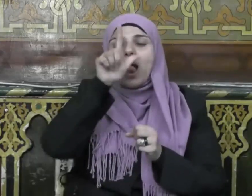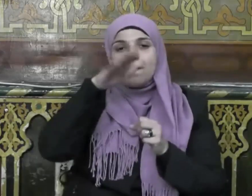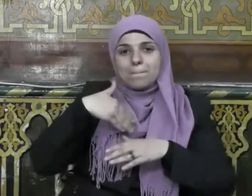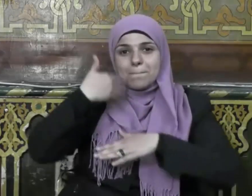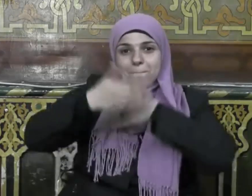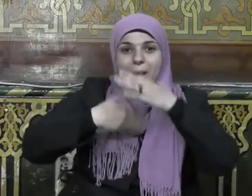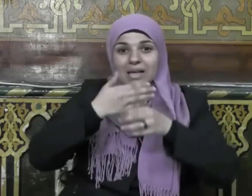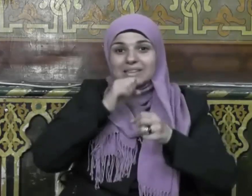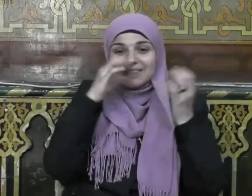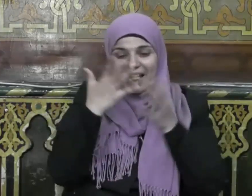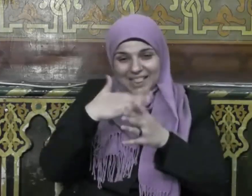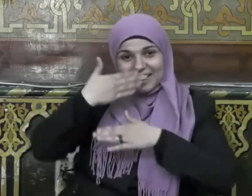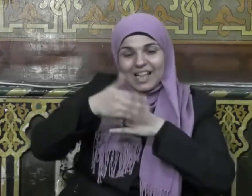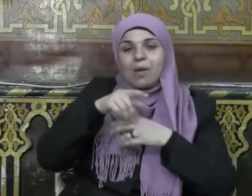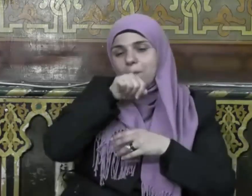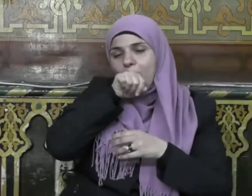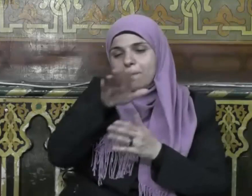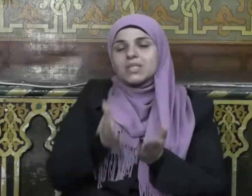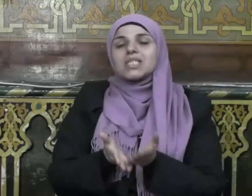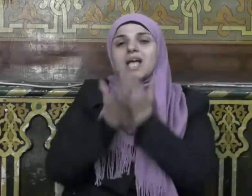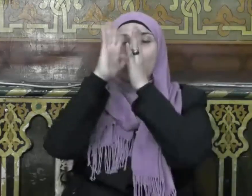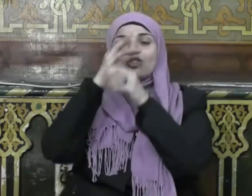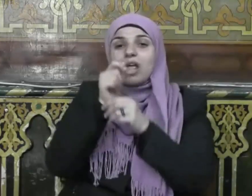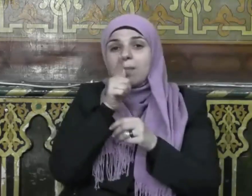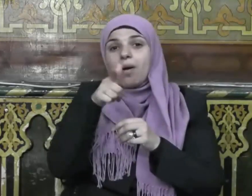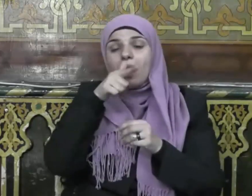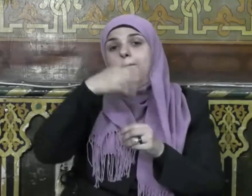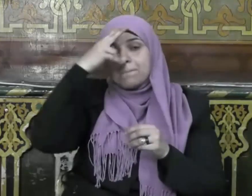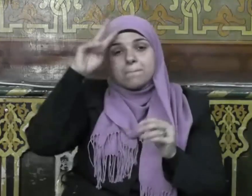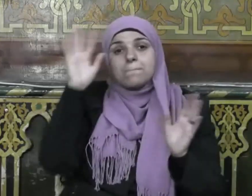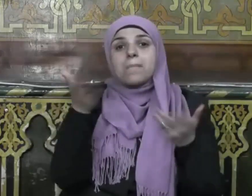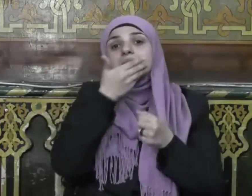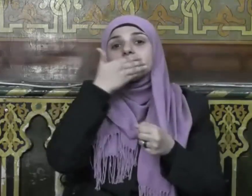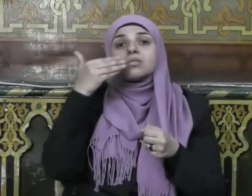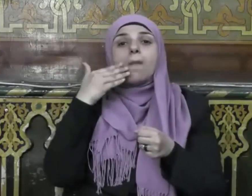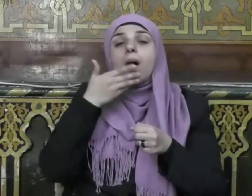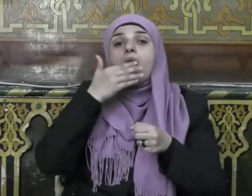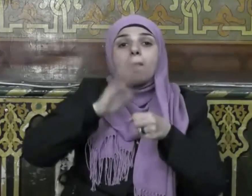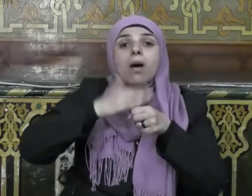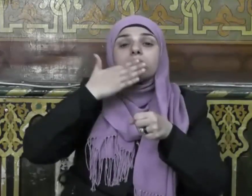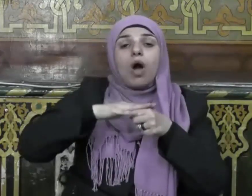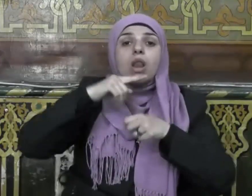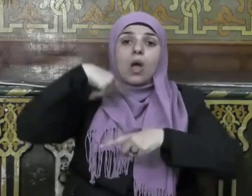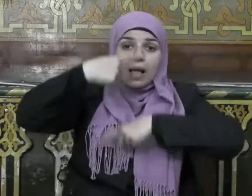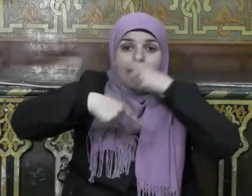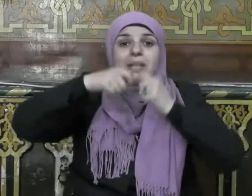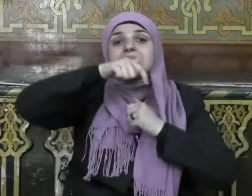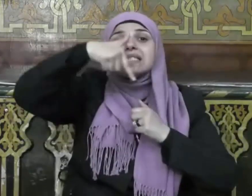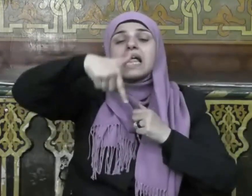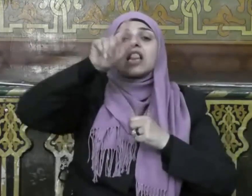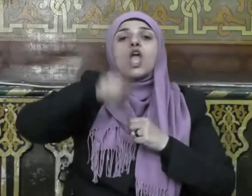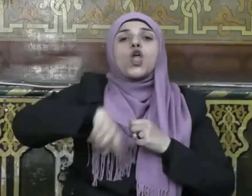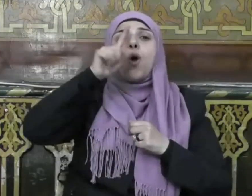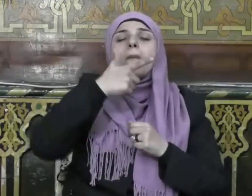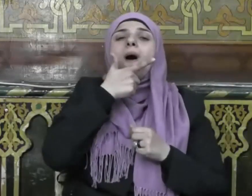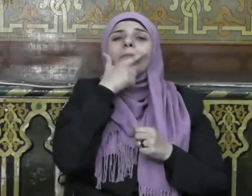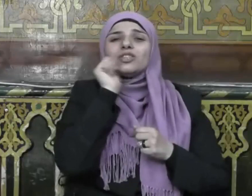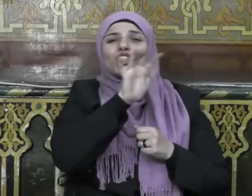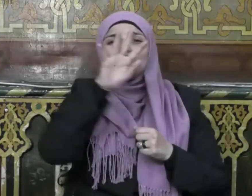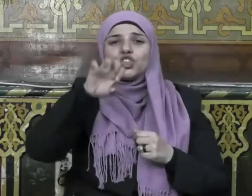فقال صلى الله عليه وسلم من صام رمضان ثم أتبعه ستا من شوال كان